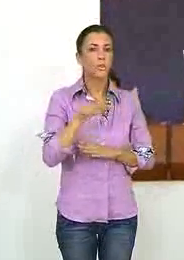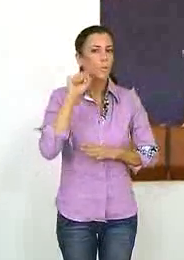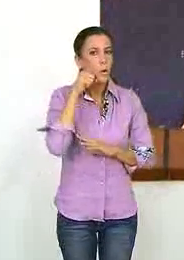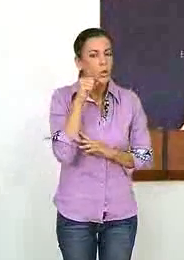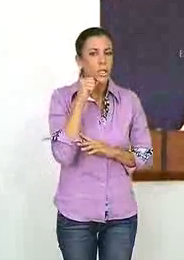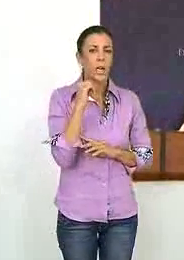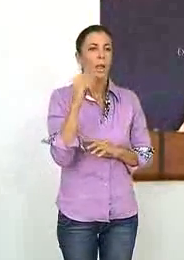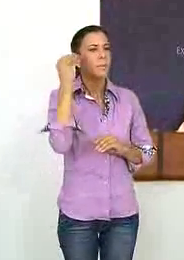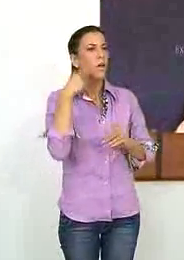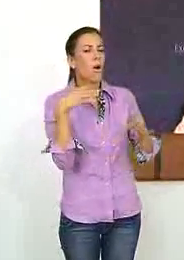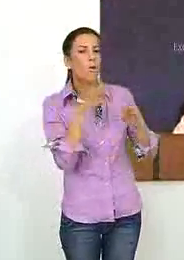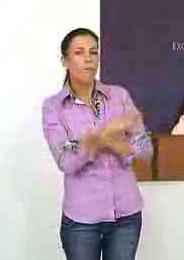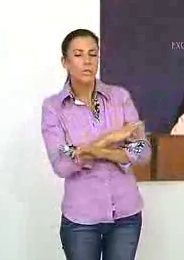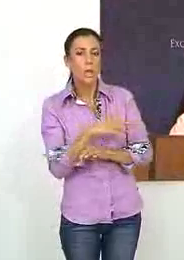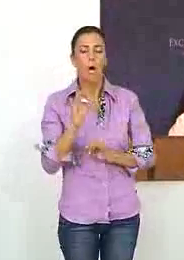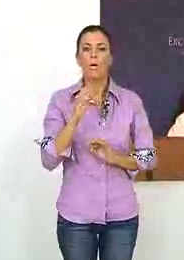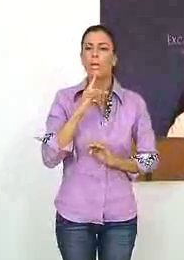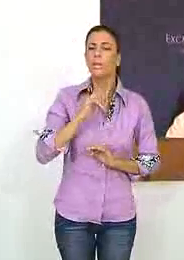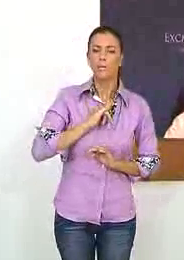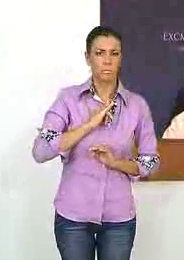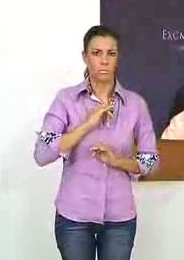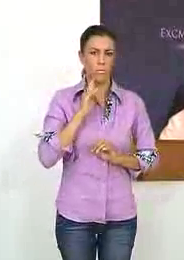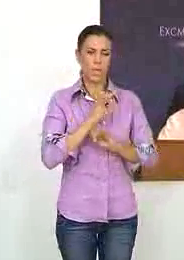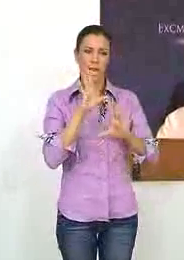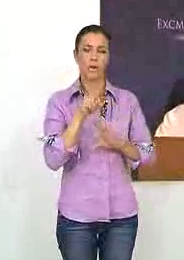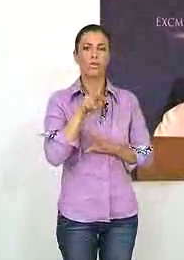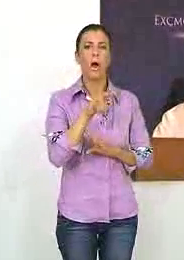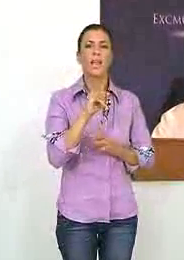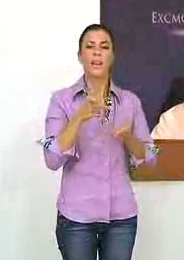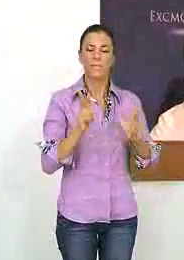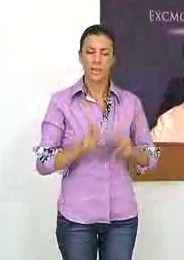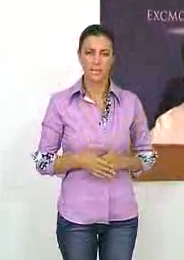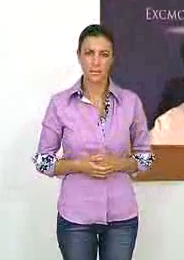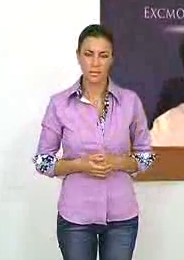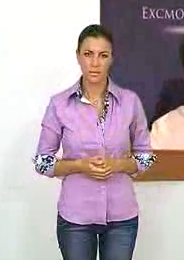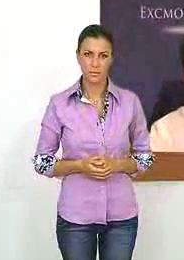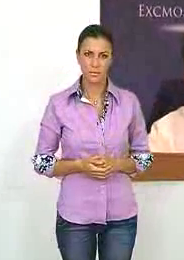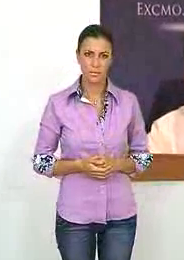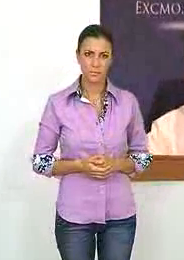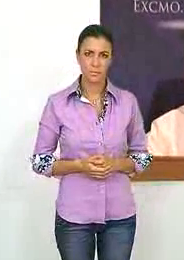manera los motrileños no se confundan e identifiquen claramente los días que tienen libres.